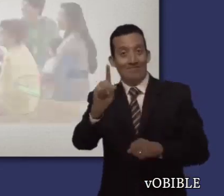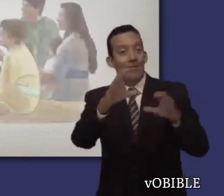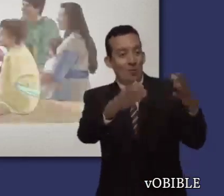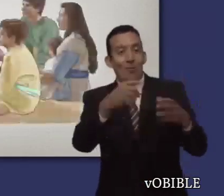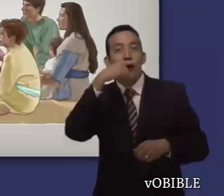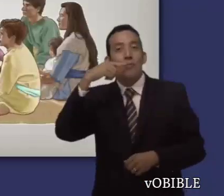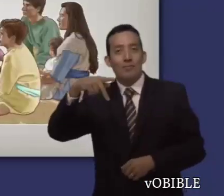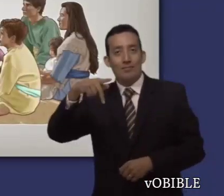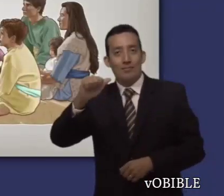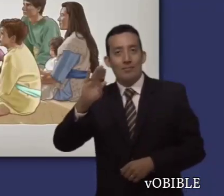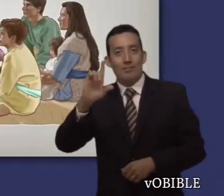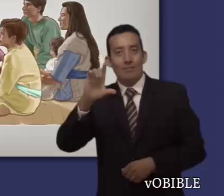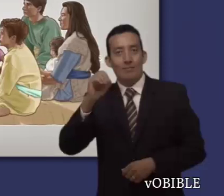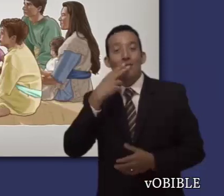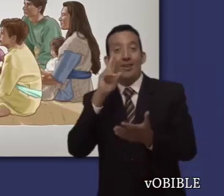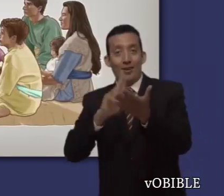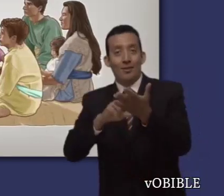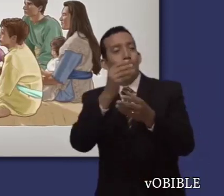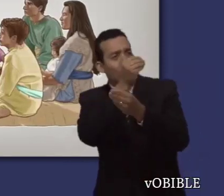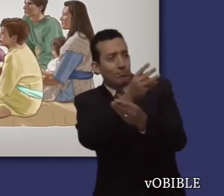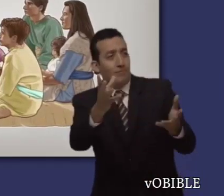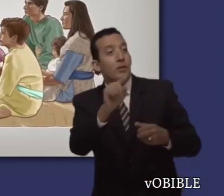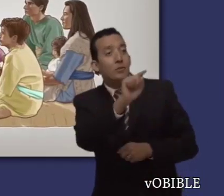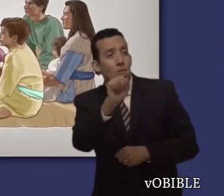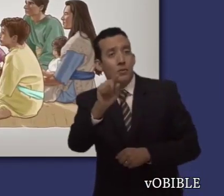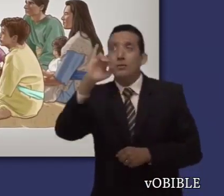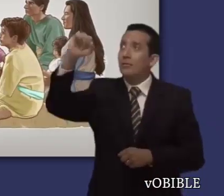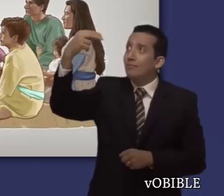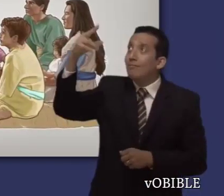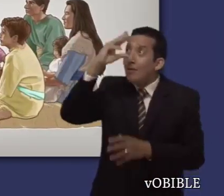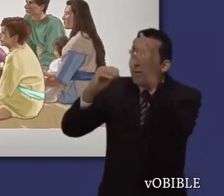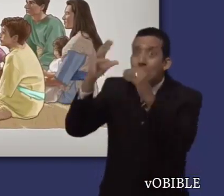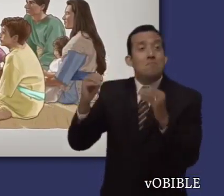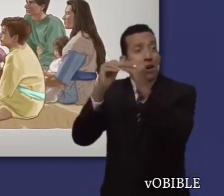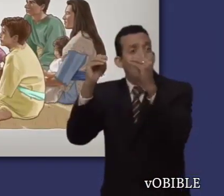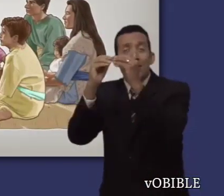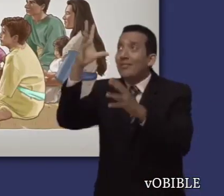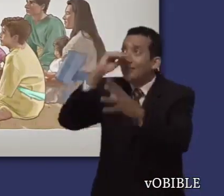En el capítulo 1, Pablo pide que los colosenses conozcan cada vez mejor a Dios.